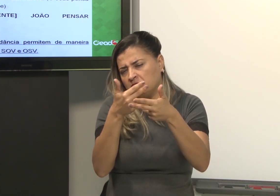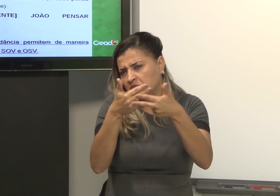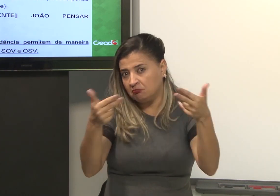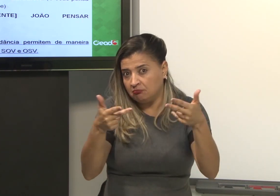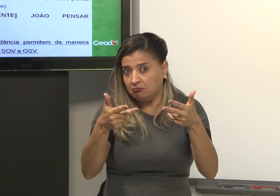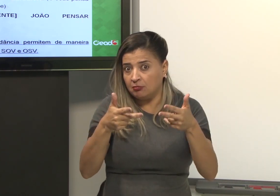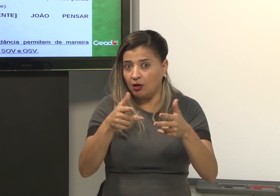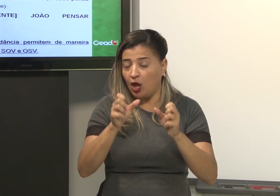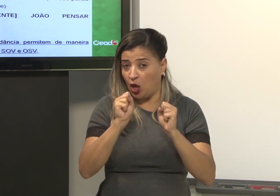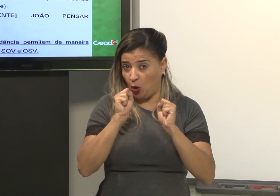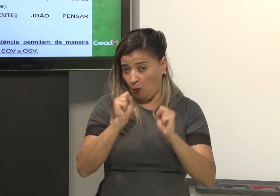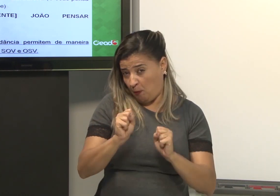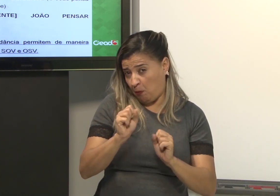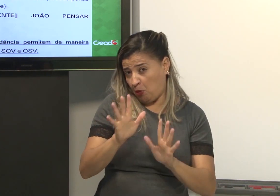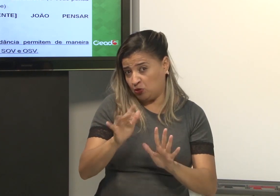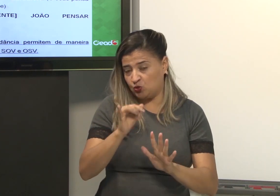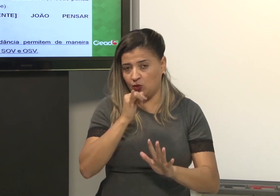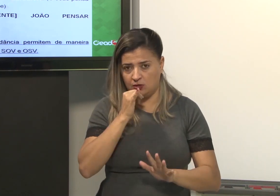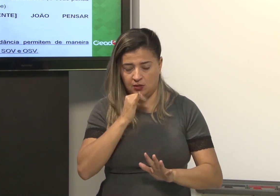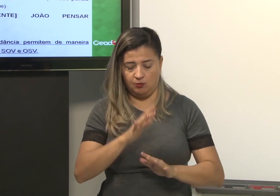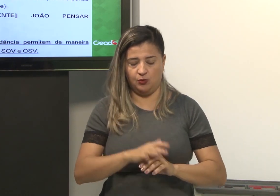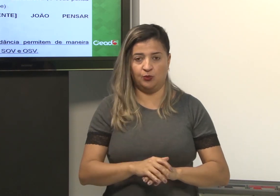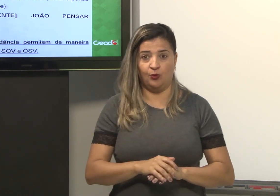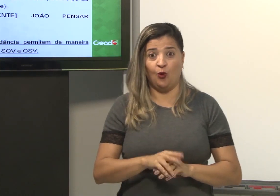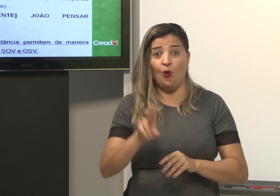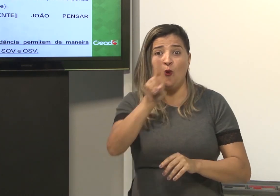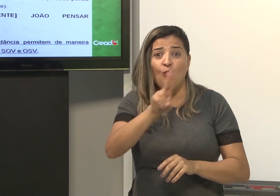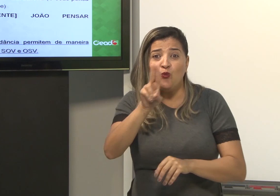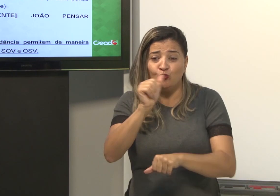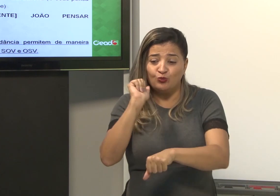Eu posso, por exemplo, usar um tópico.